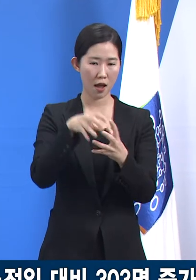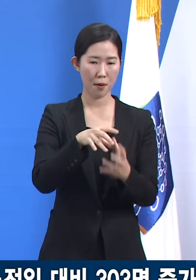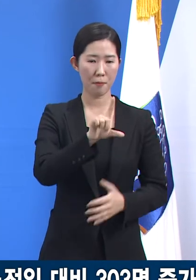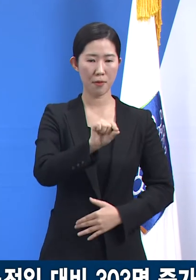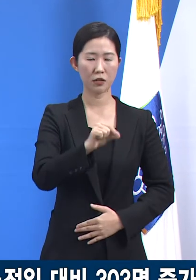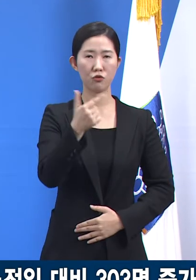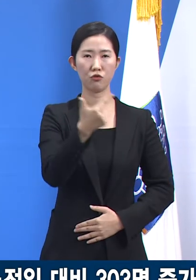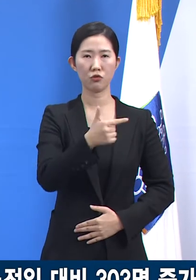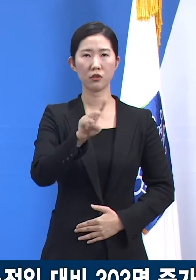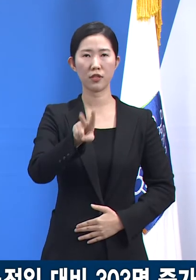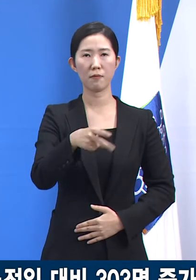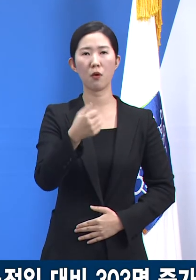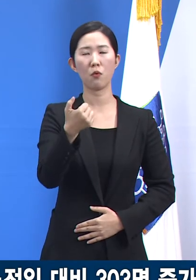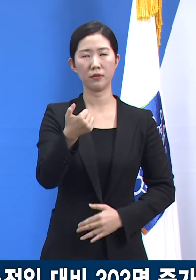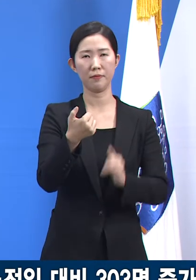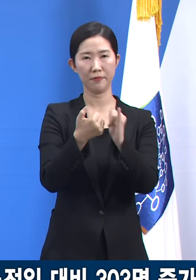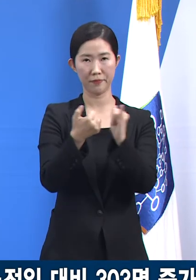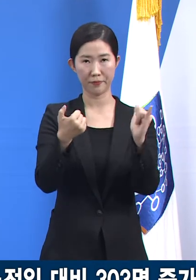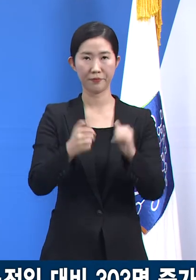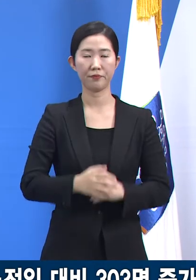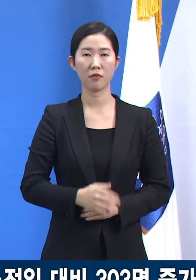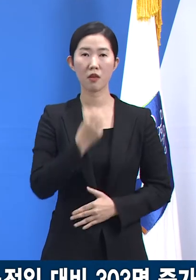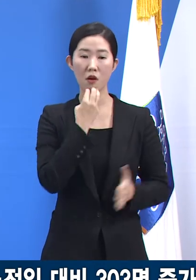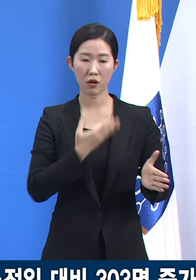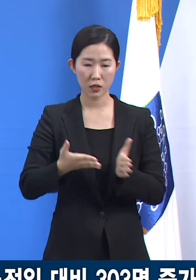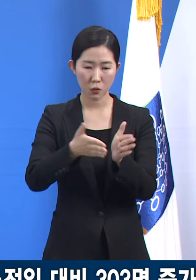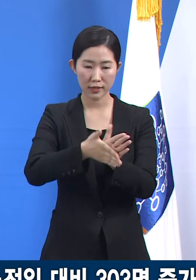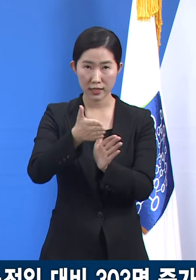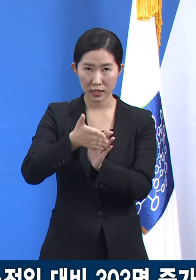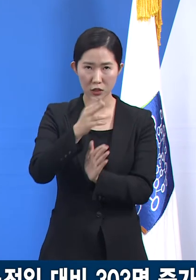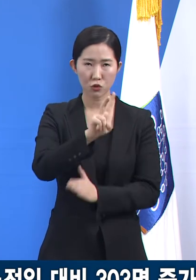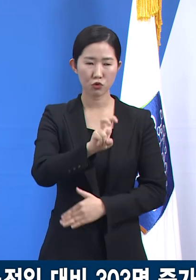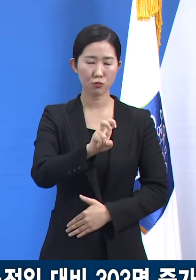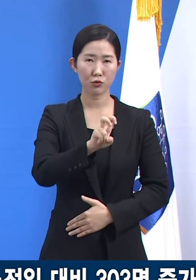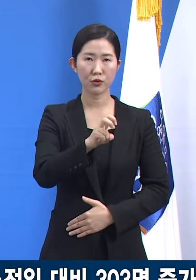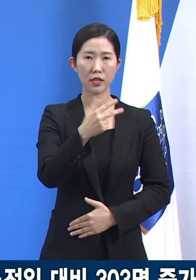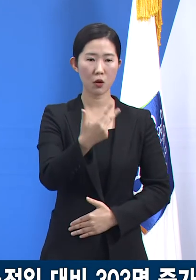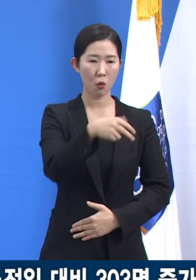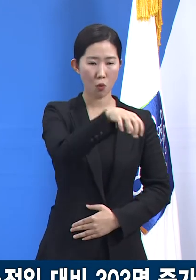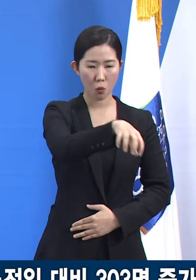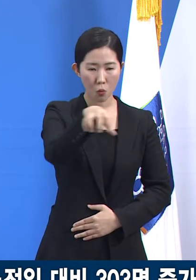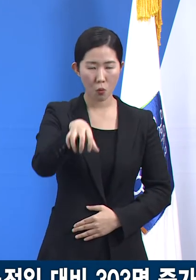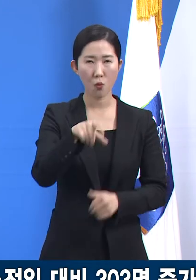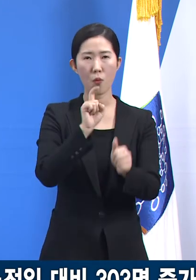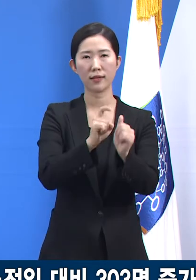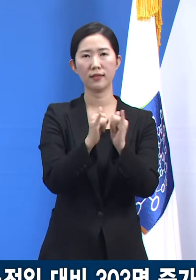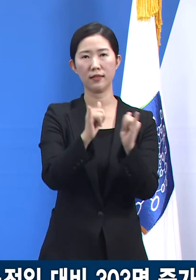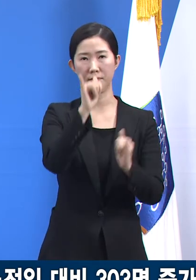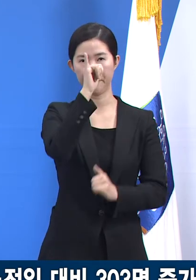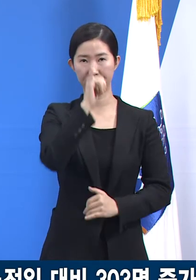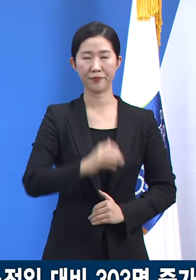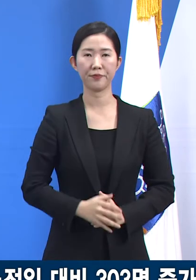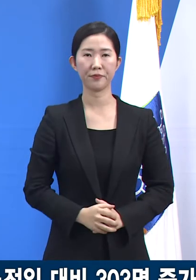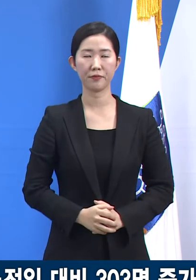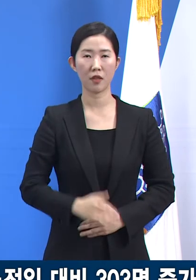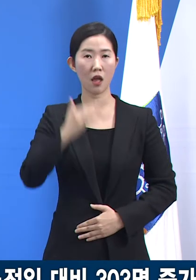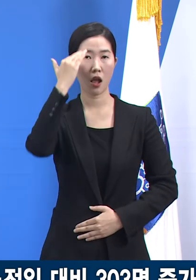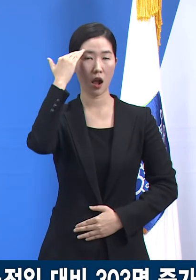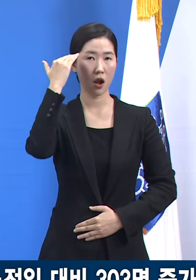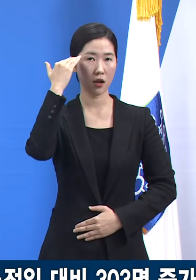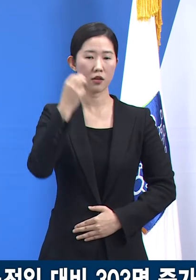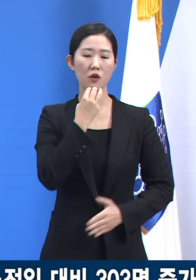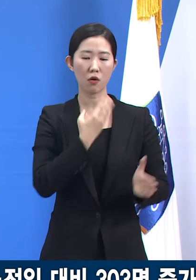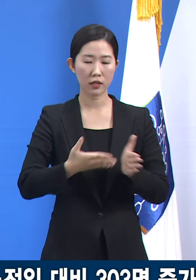,250명입니다. 도내 27개 시군에서 확진자가 발생했습니다. 국내 발생이